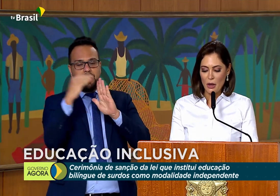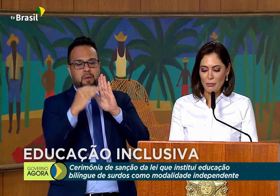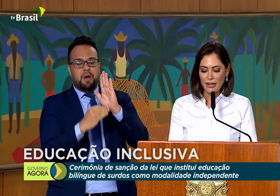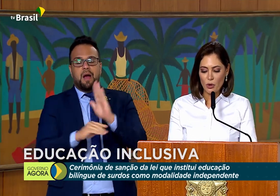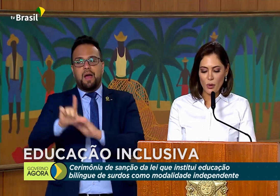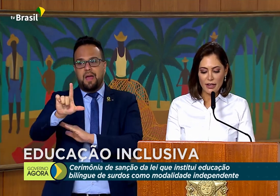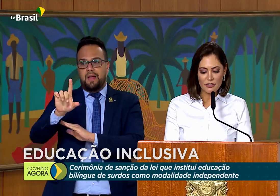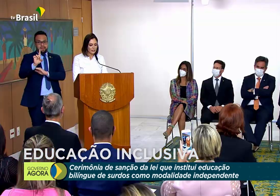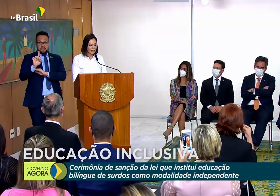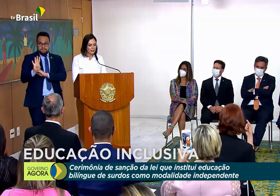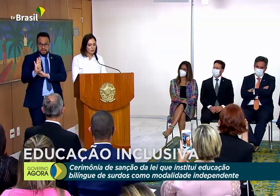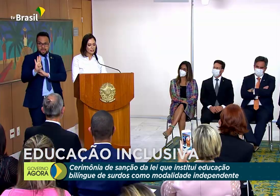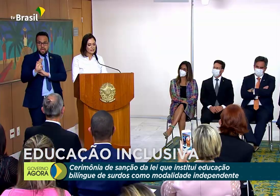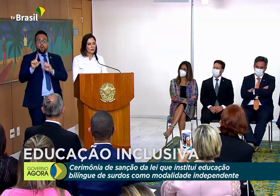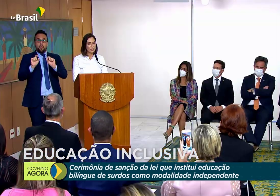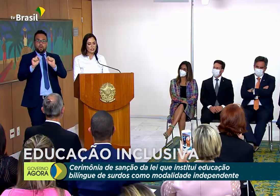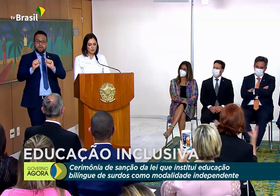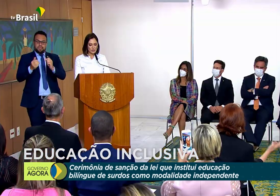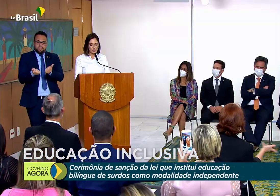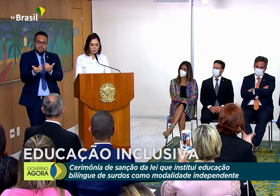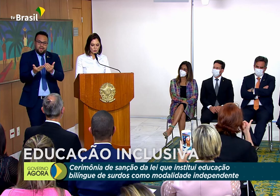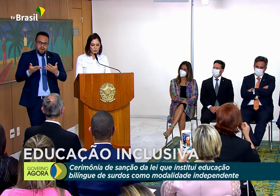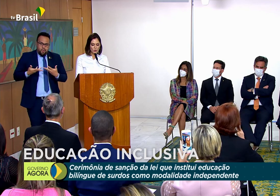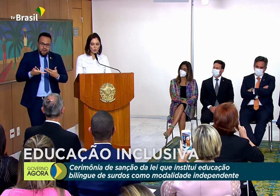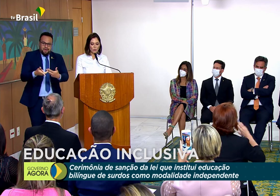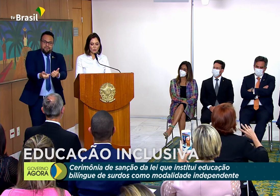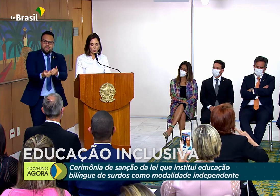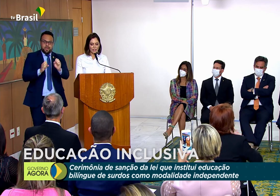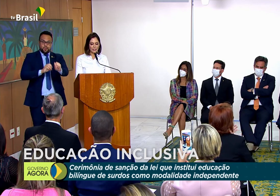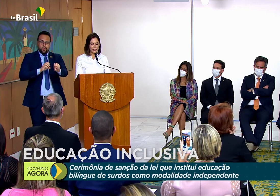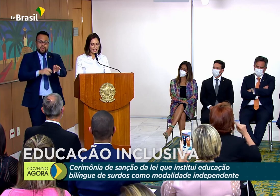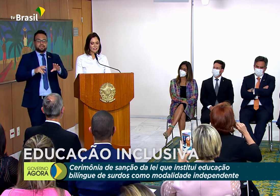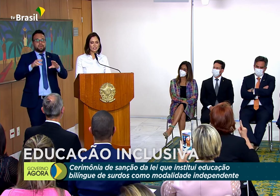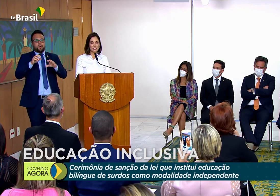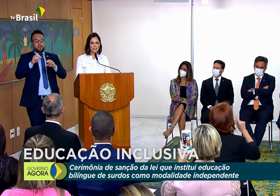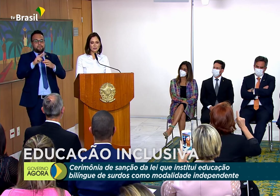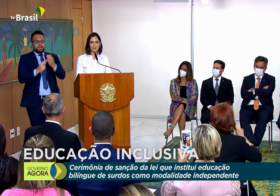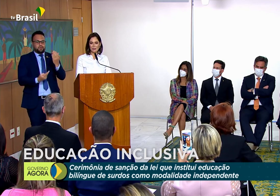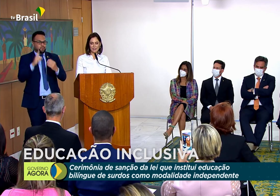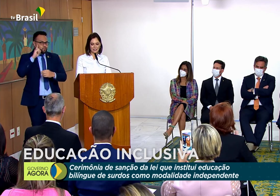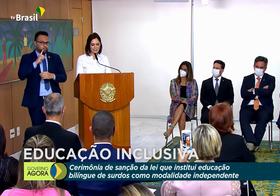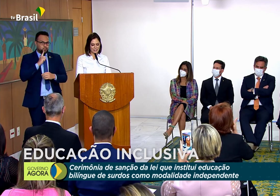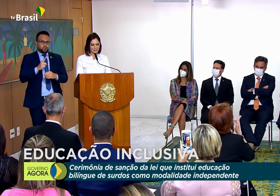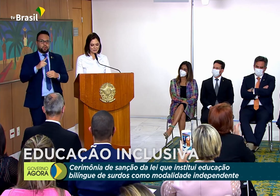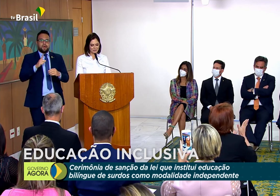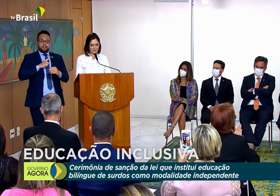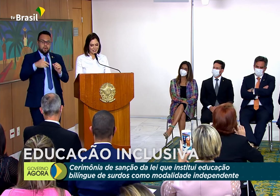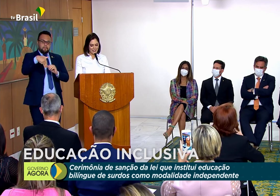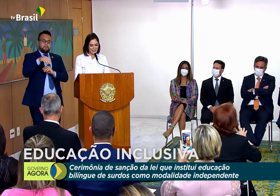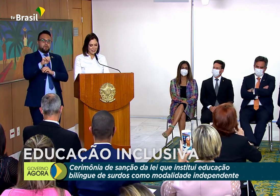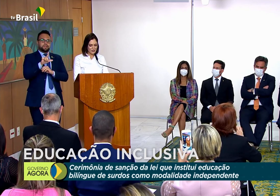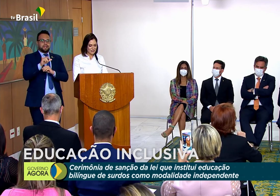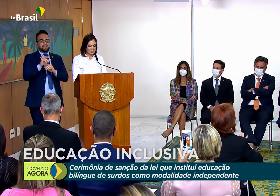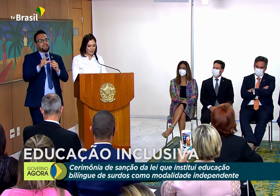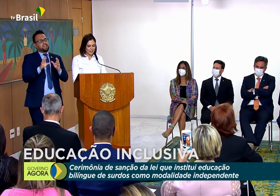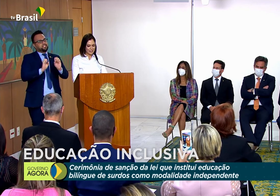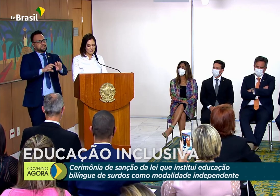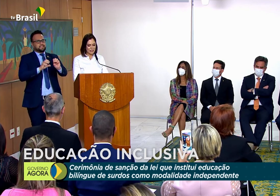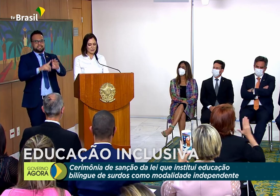para qualificar a educação bilingue de surdos como modalidade de ensino independente. Quero fazer um agradecimento